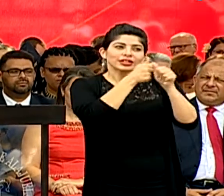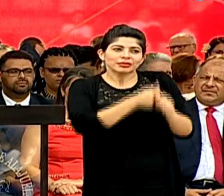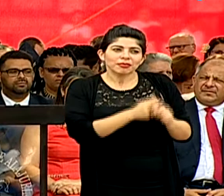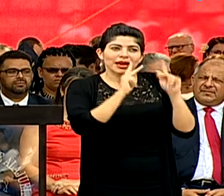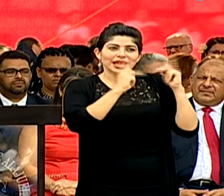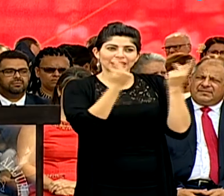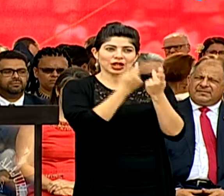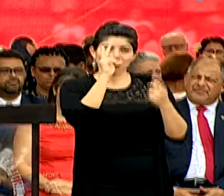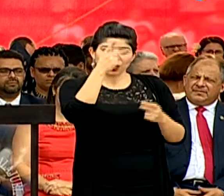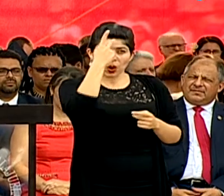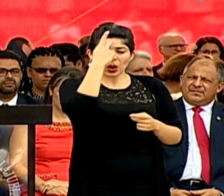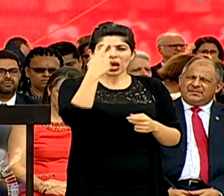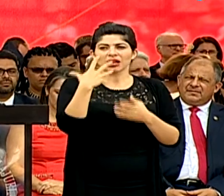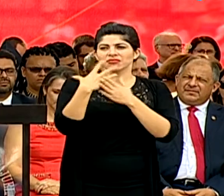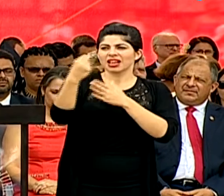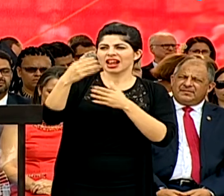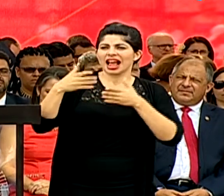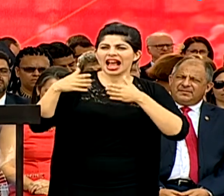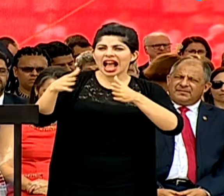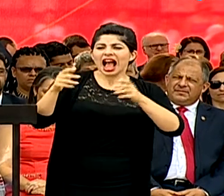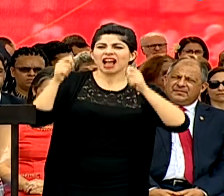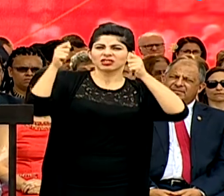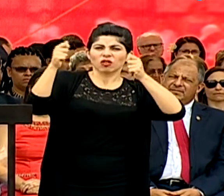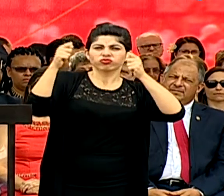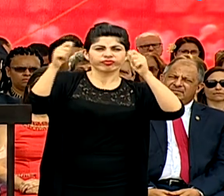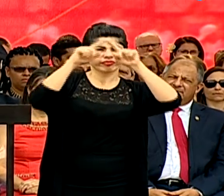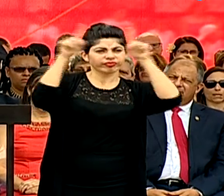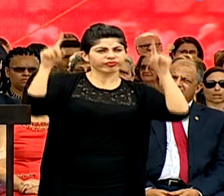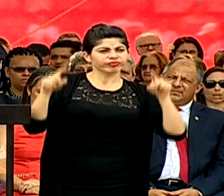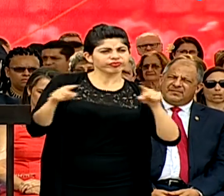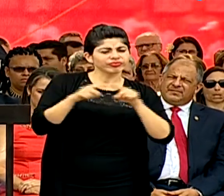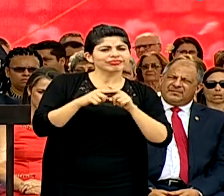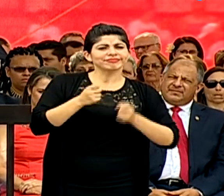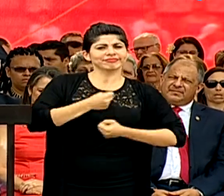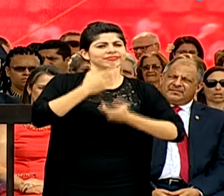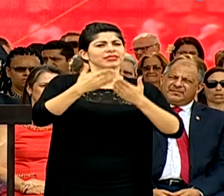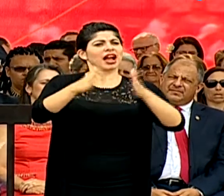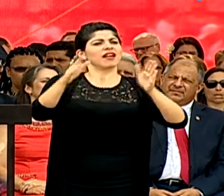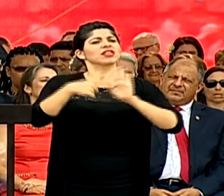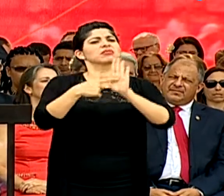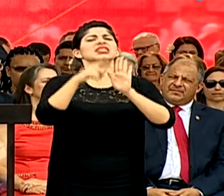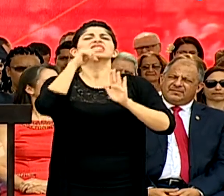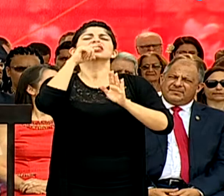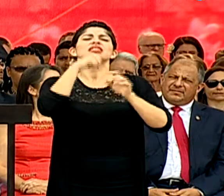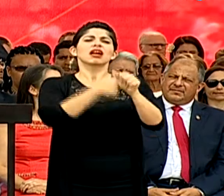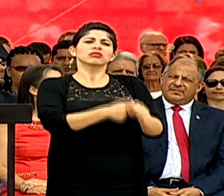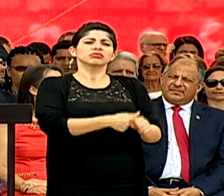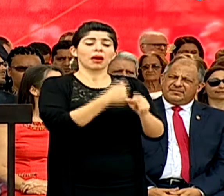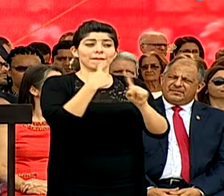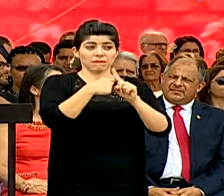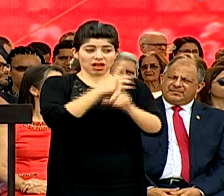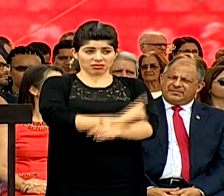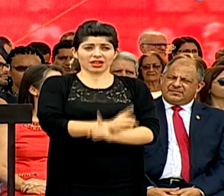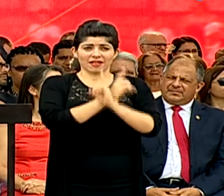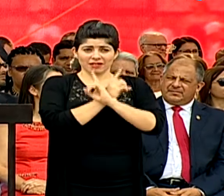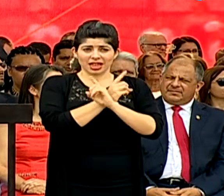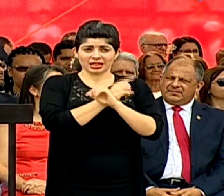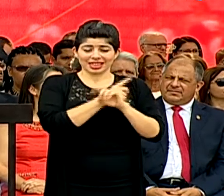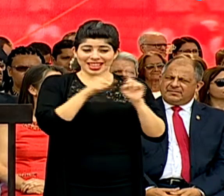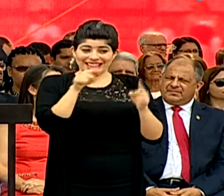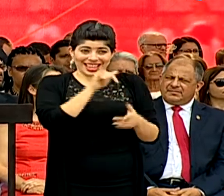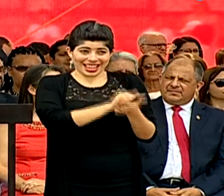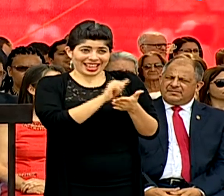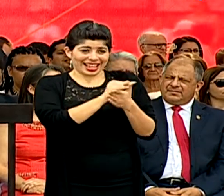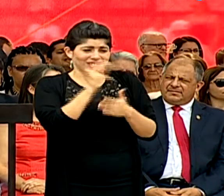políticos, salían a las calles con par cartas, demostraban abiertamente a quién seguían y lo defendían. Y esto se